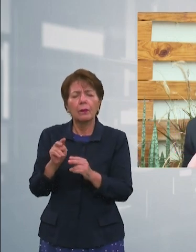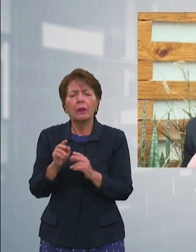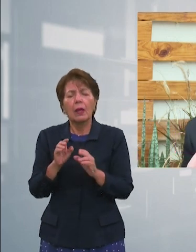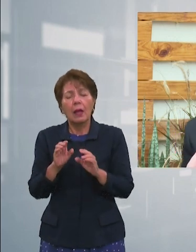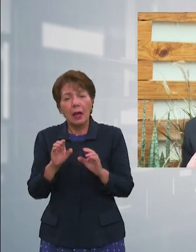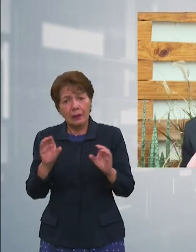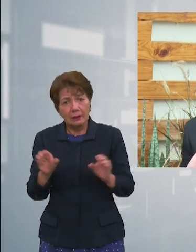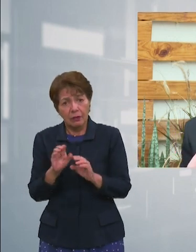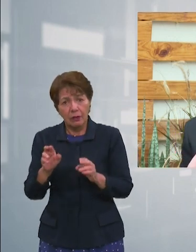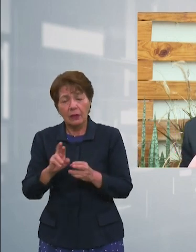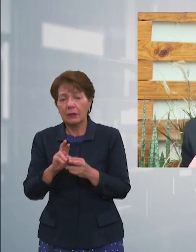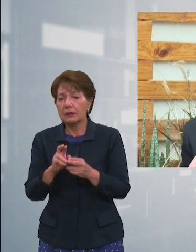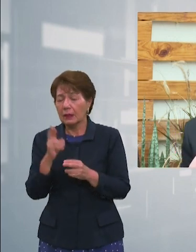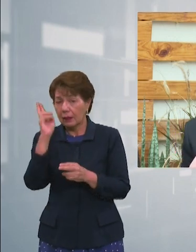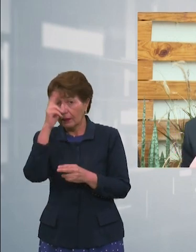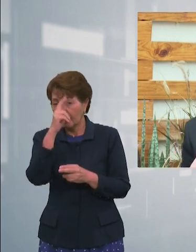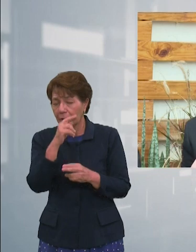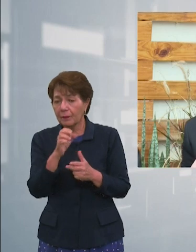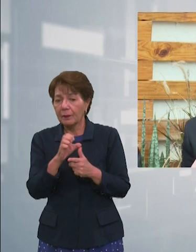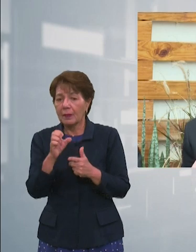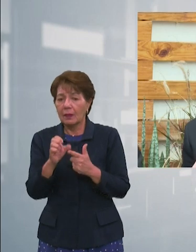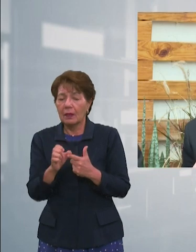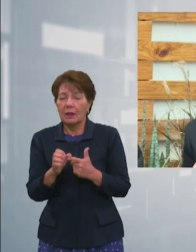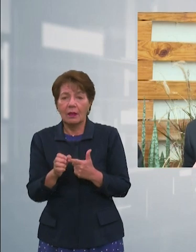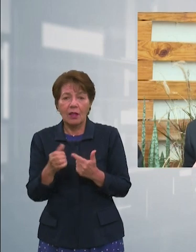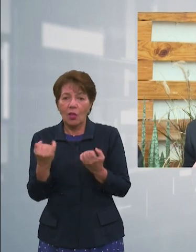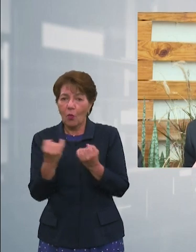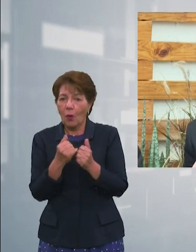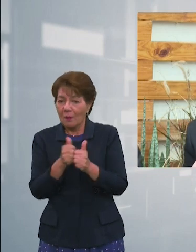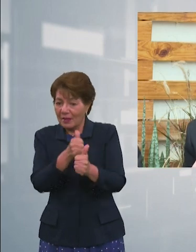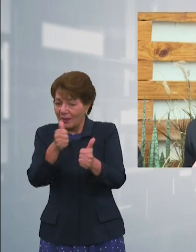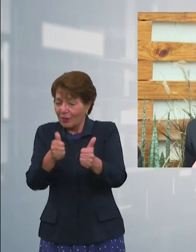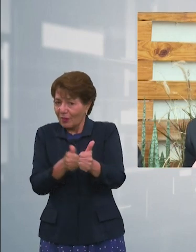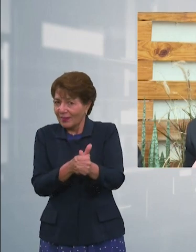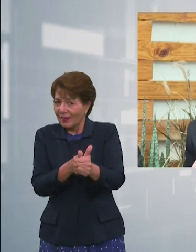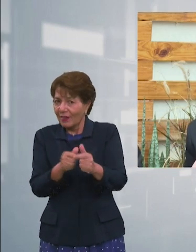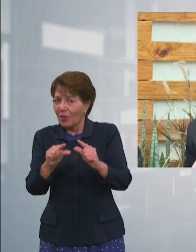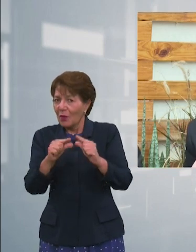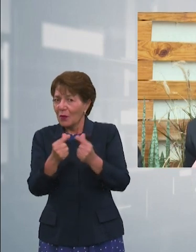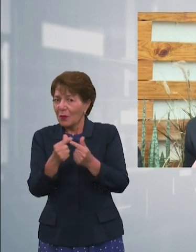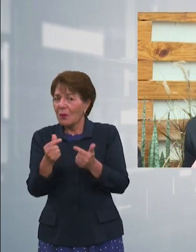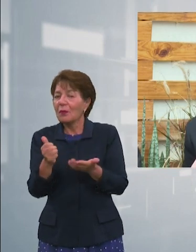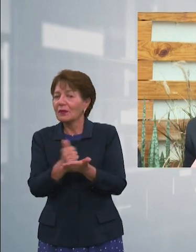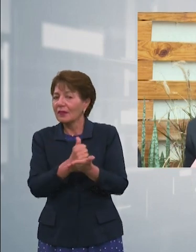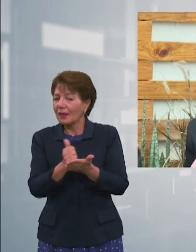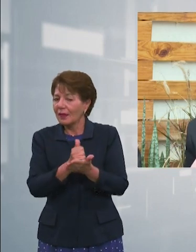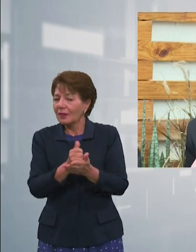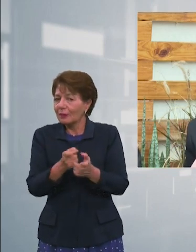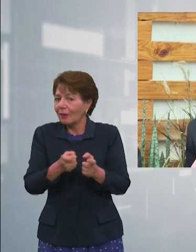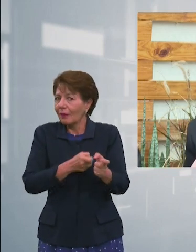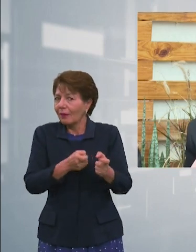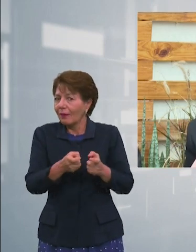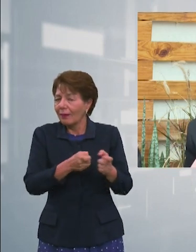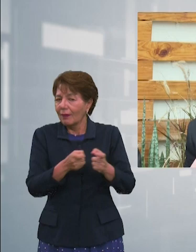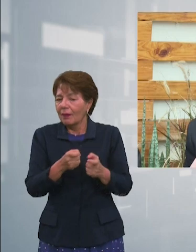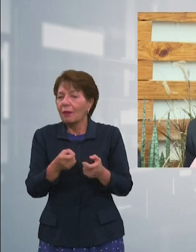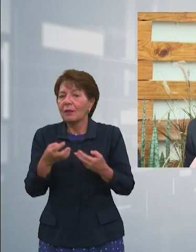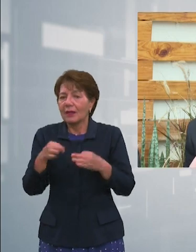seduciendo como siempre lo ha hecho el Partido Nacional a militares para provocar desestabilizar las Fuerzas Armadas y después